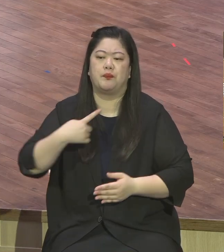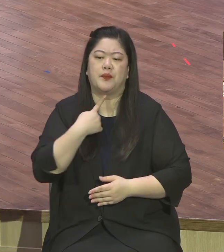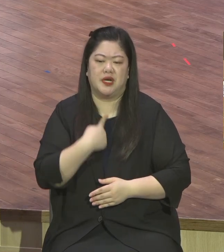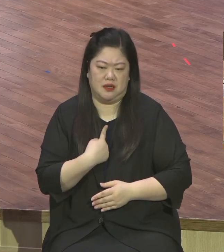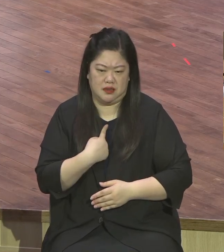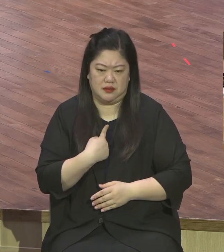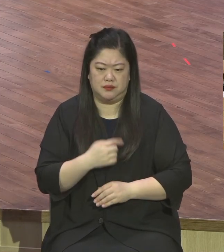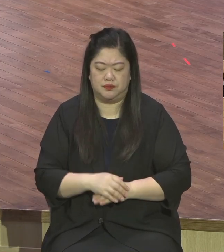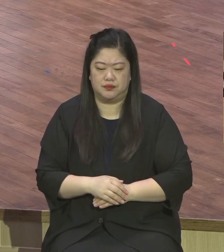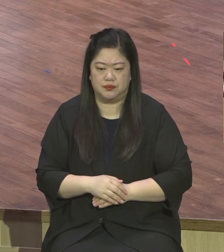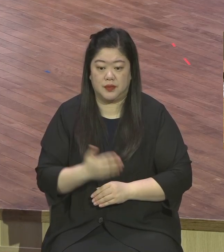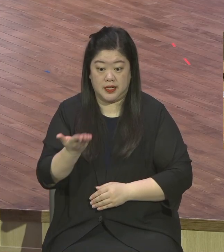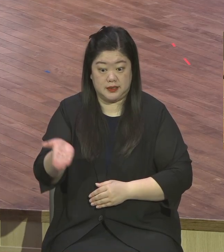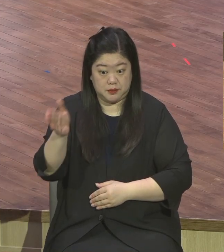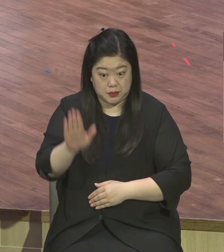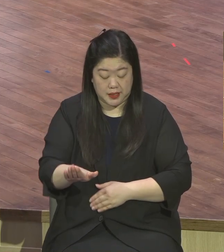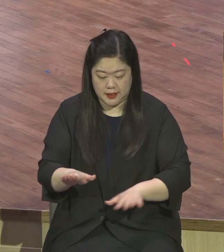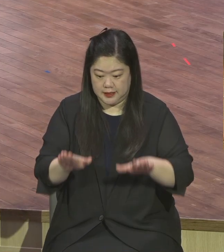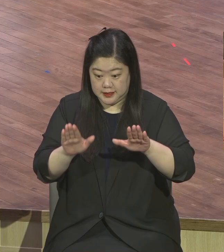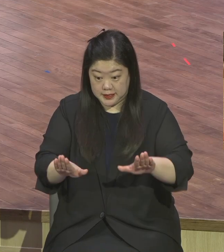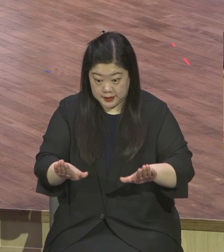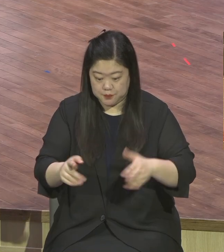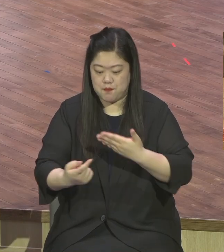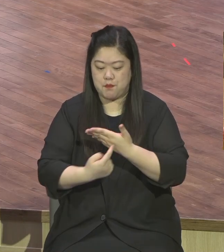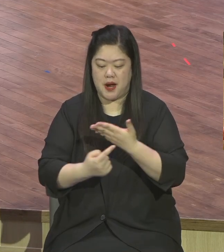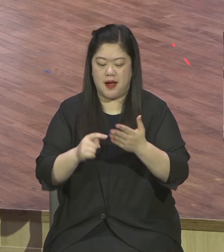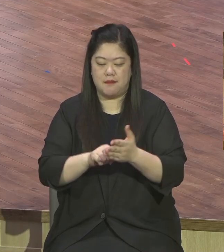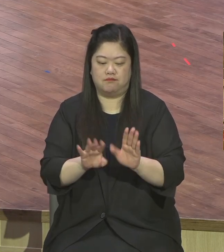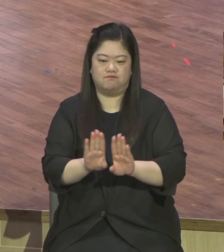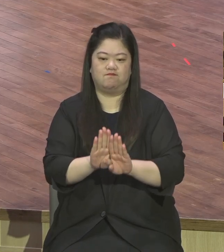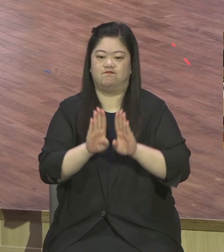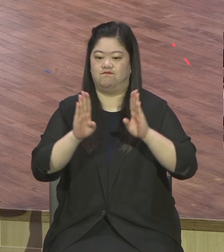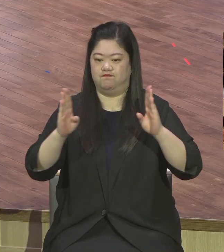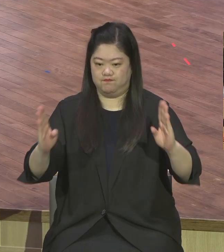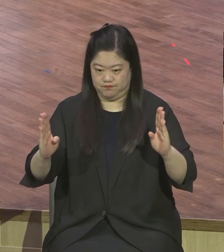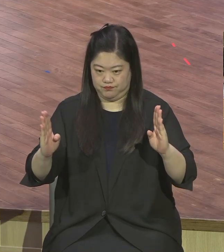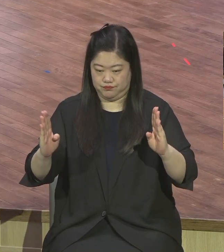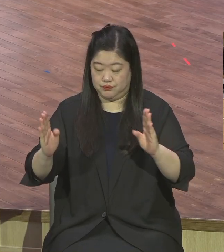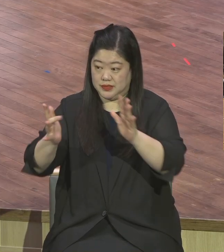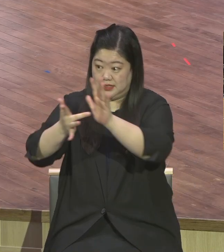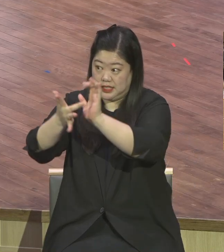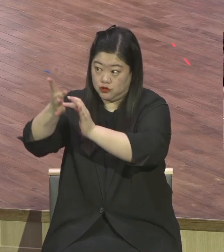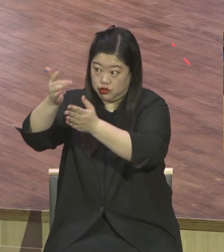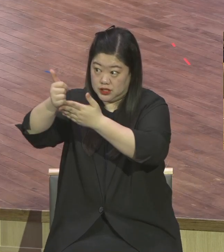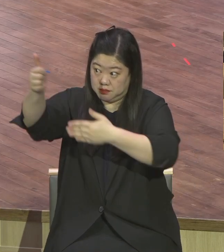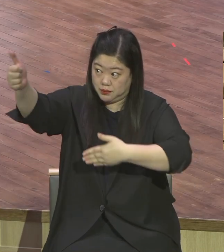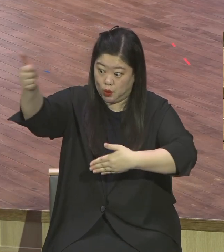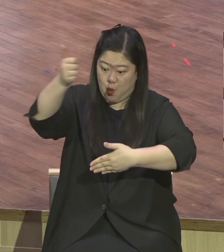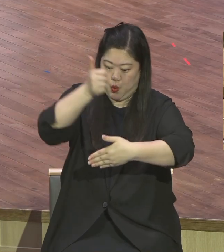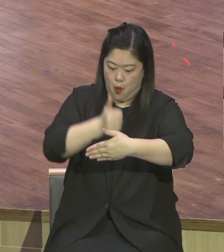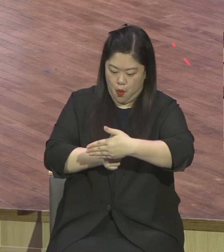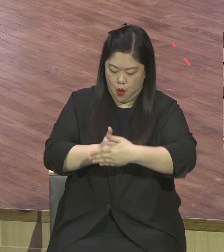이 시간 내 마음의 물을 엽니다 내 안에 들어주셔서 나의 주인이 되어주세요